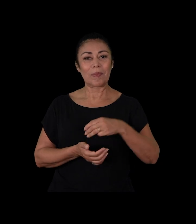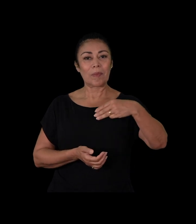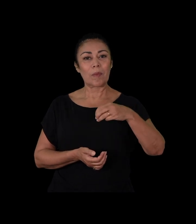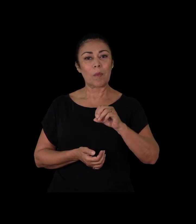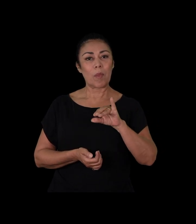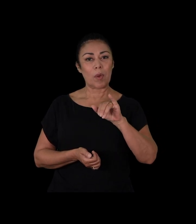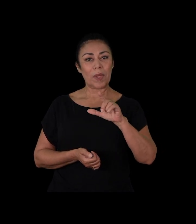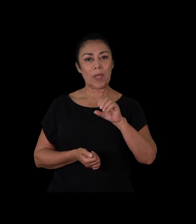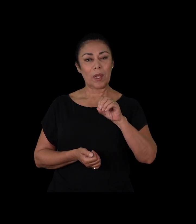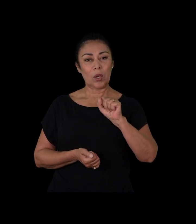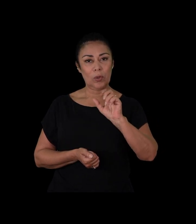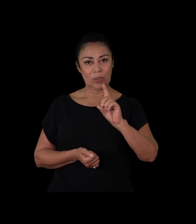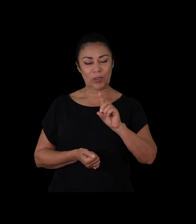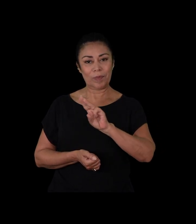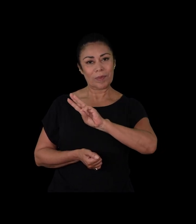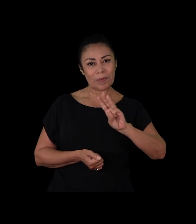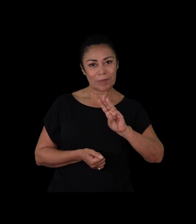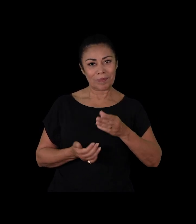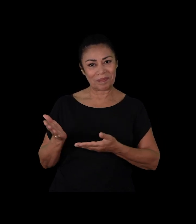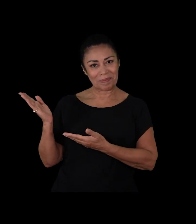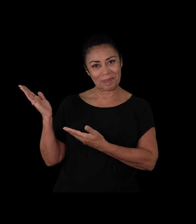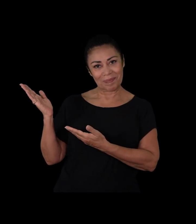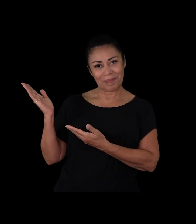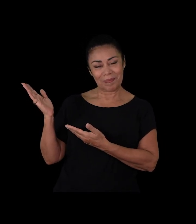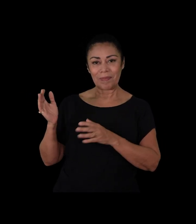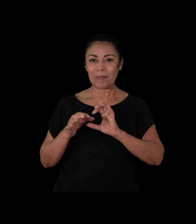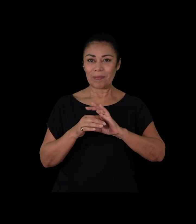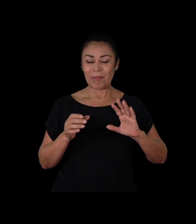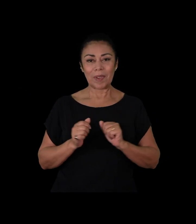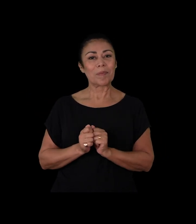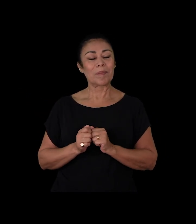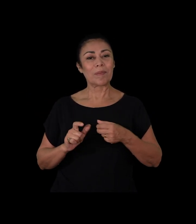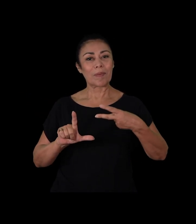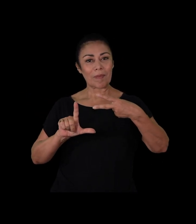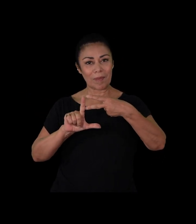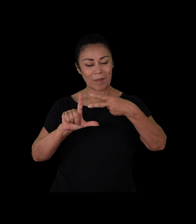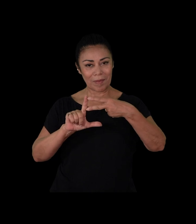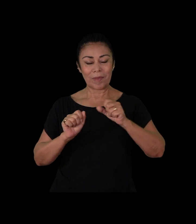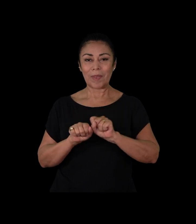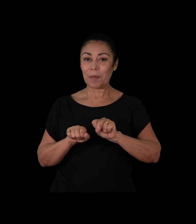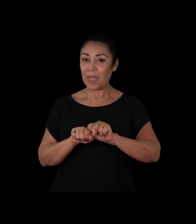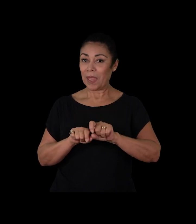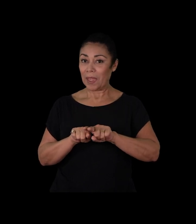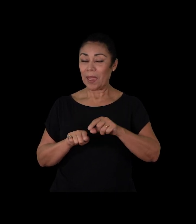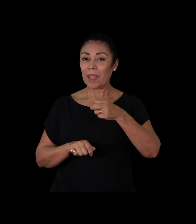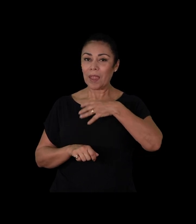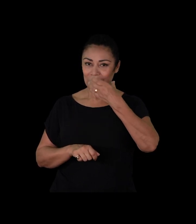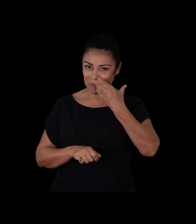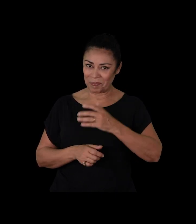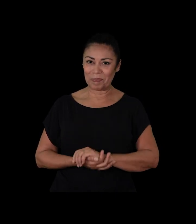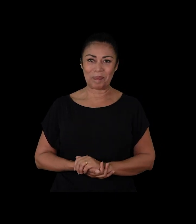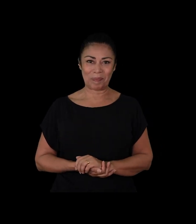na tela. Mobiload. site Mobiload.net Disponível em Play Store e Apple Store. Música